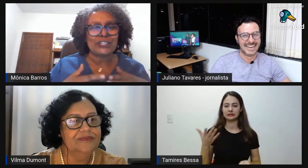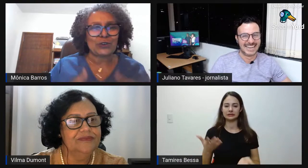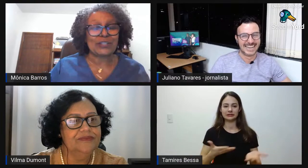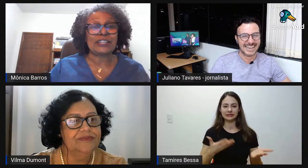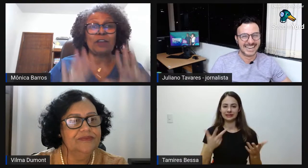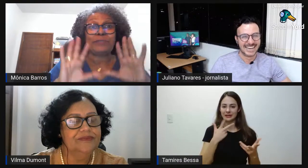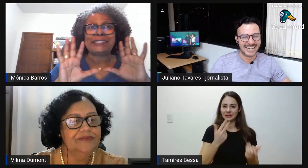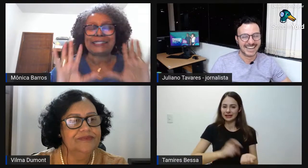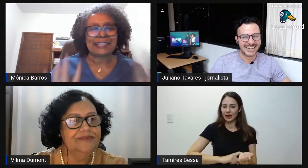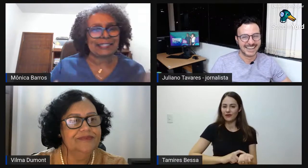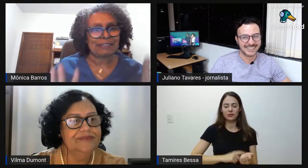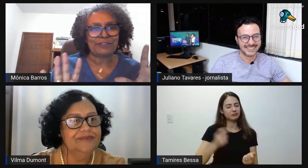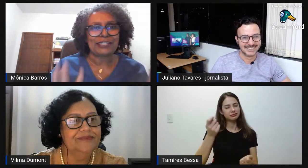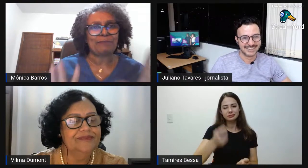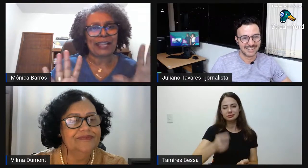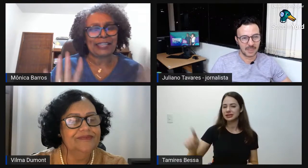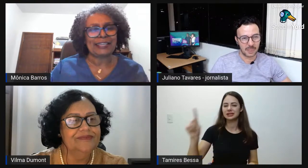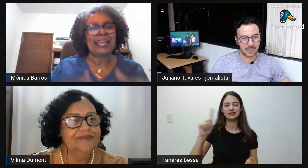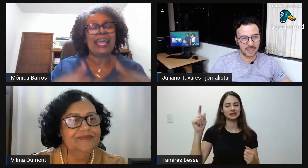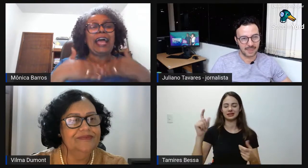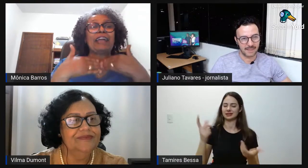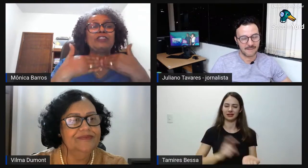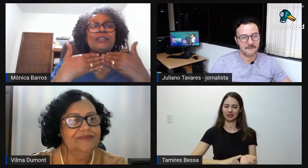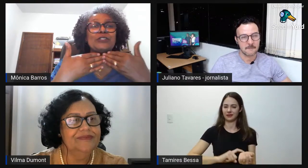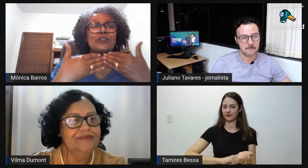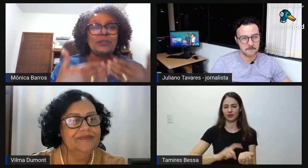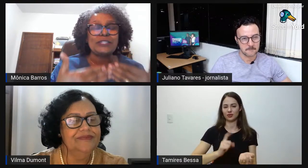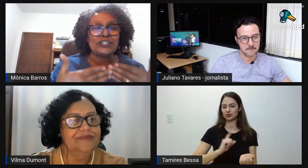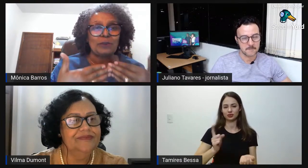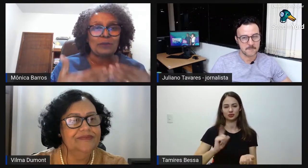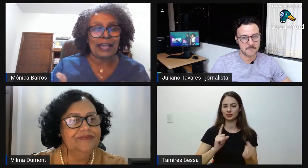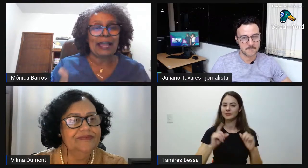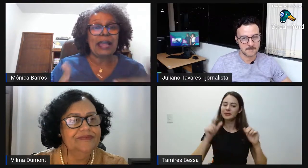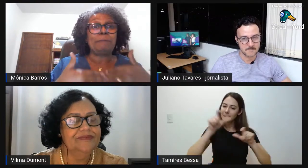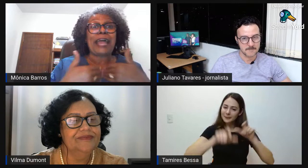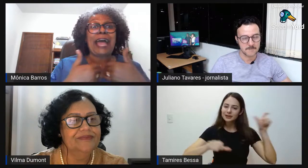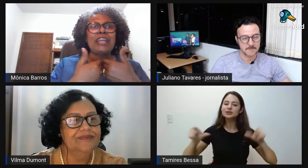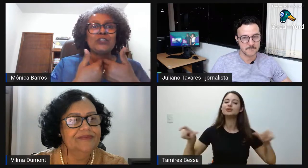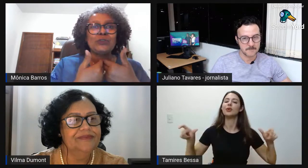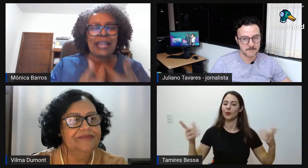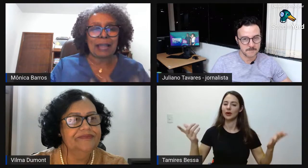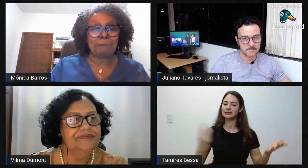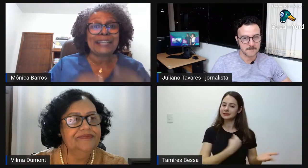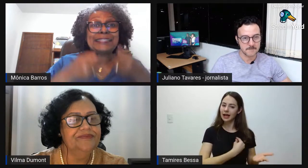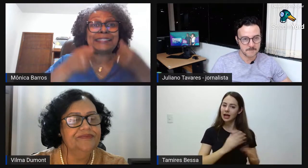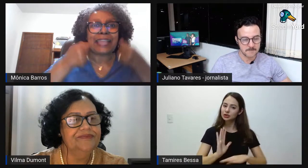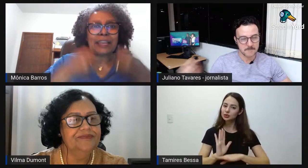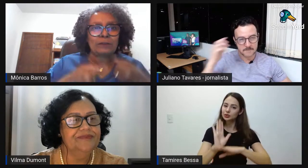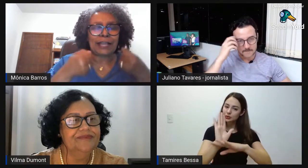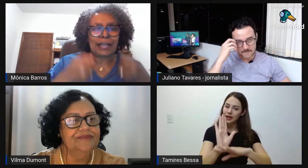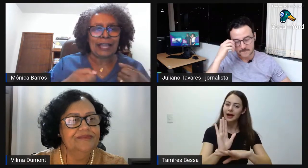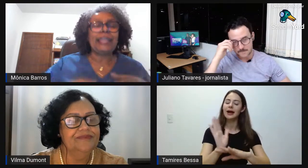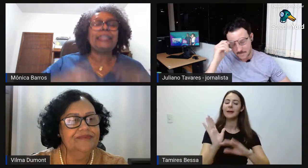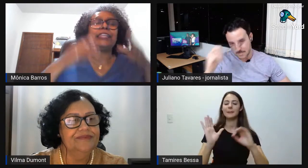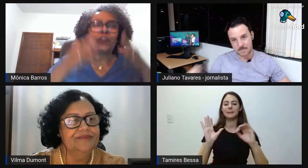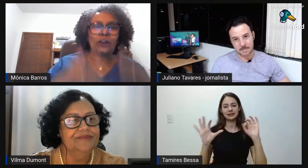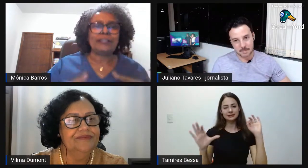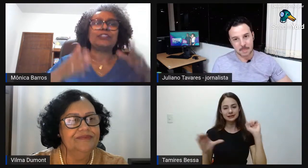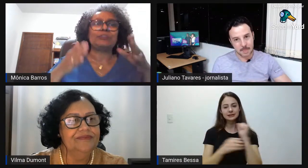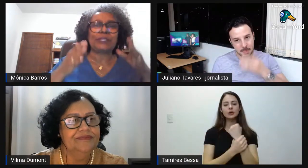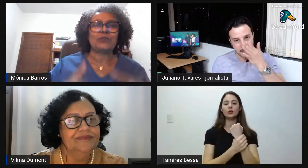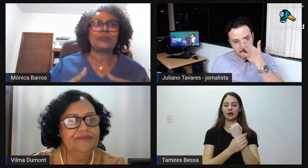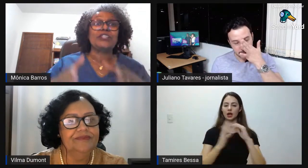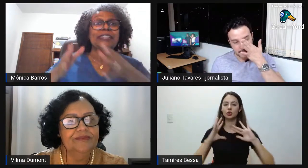por muitas coisas, não precisa ter frio na barriga. As pessoas estão lá para ajudar, para segurar que